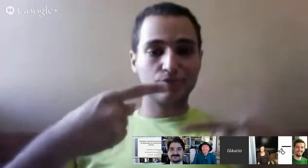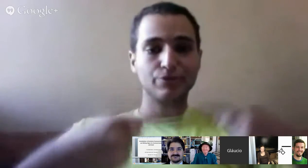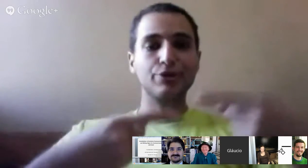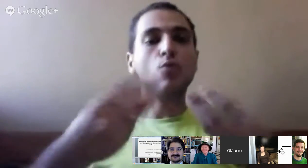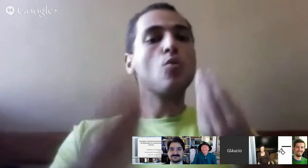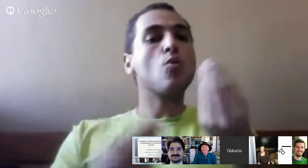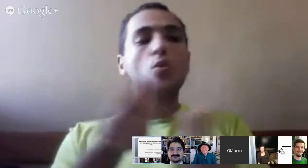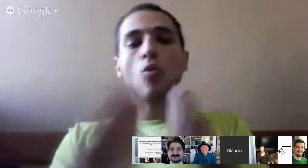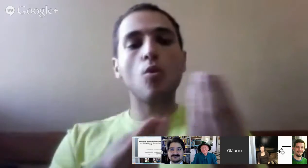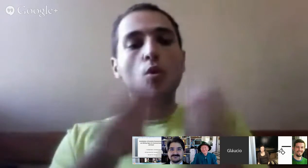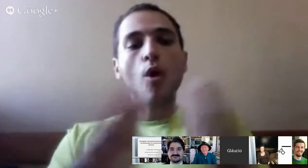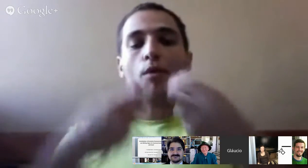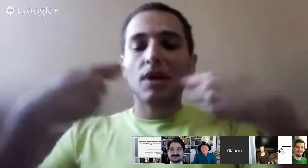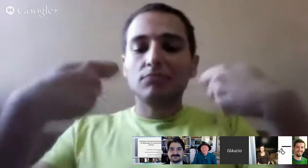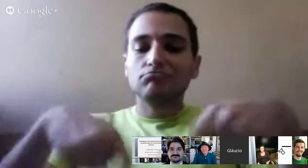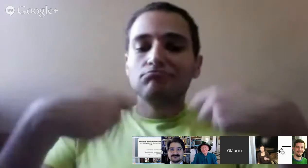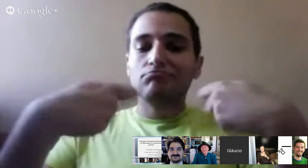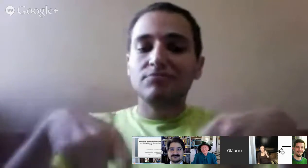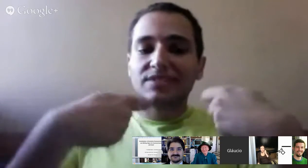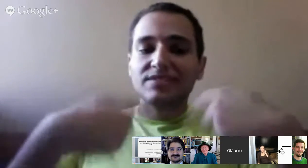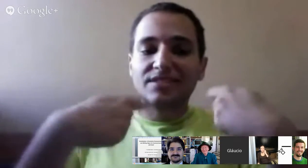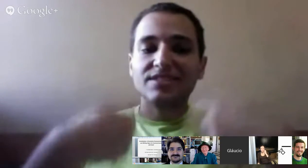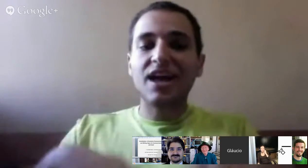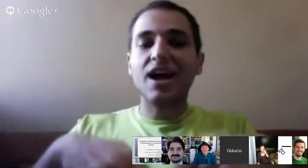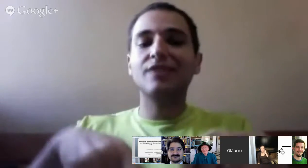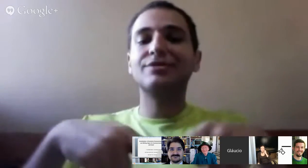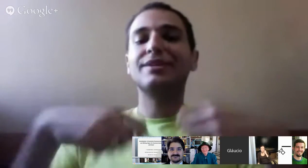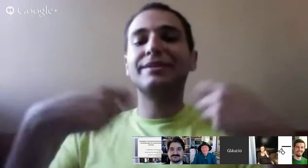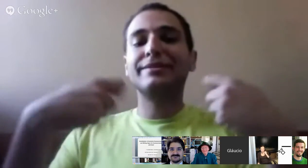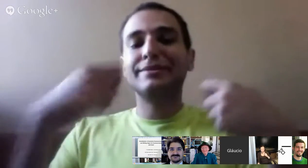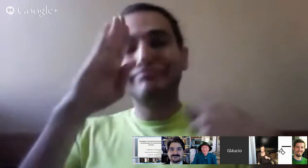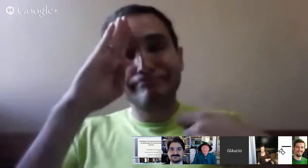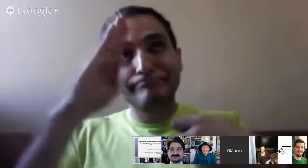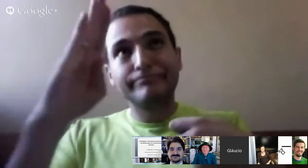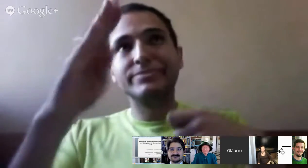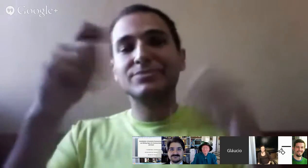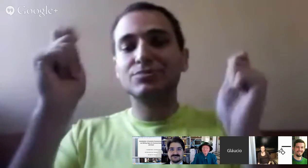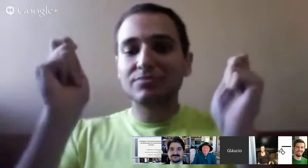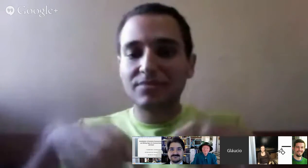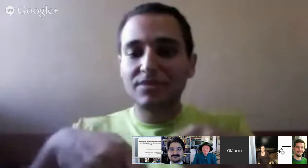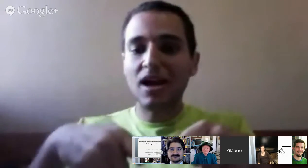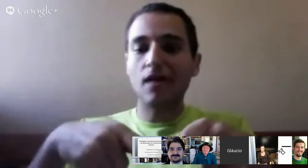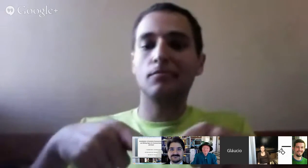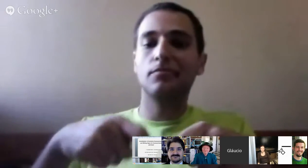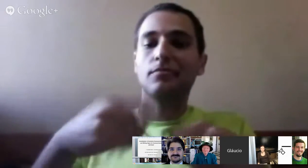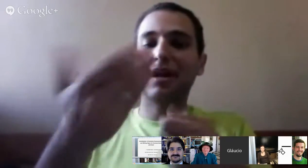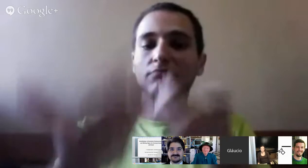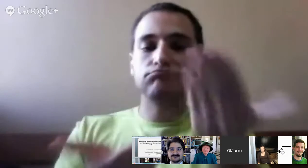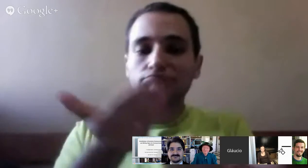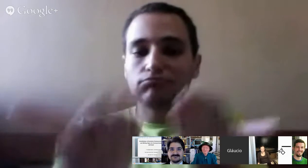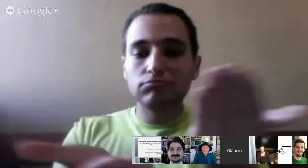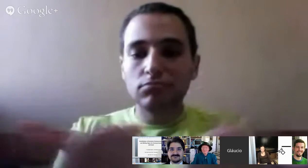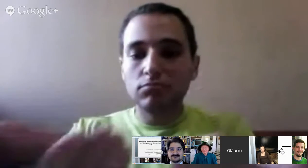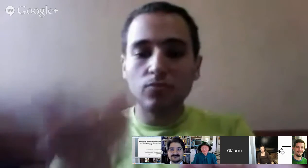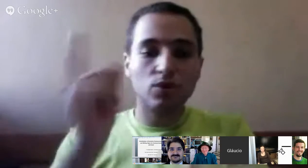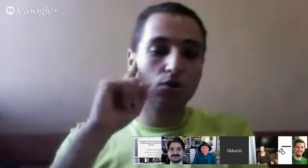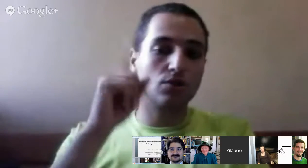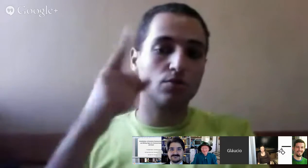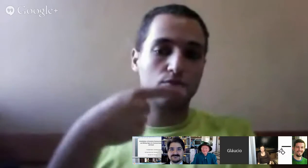buscaram manter discussões com o professor surdo, com pessoas surdas, para